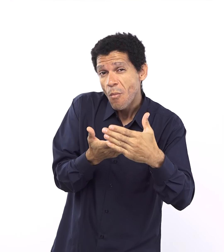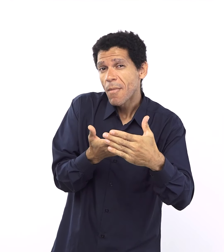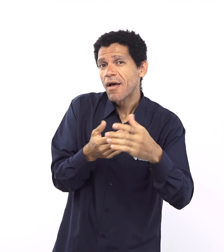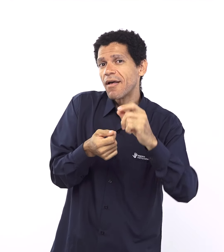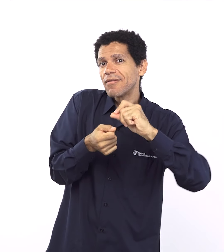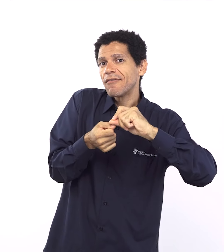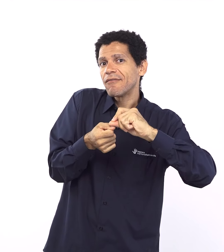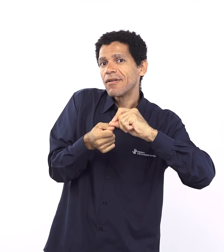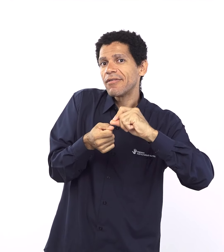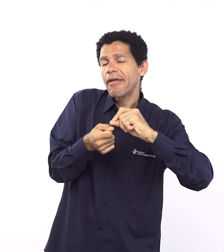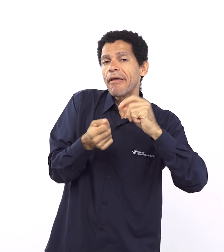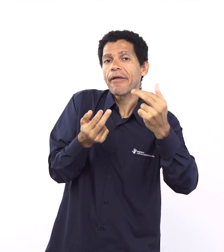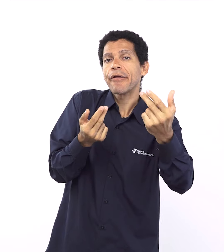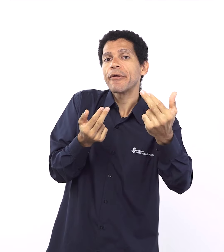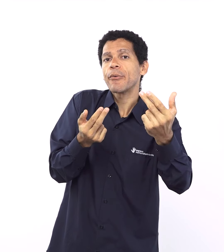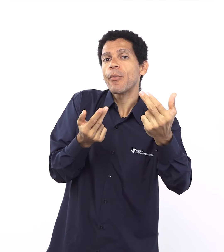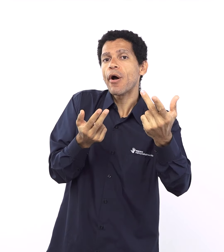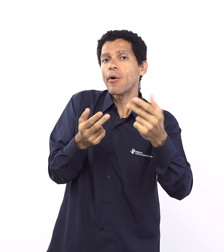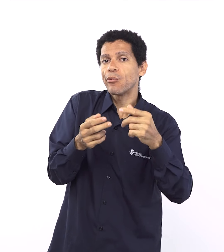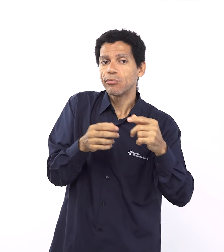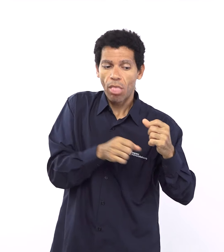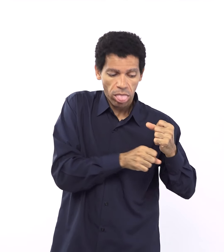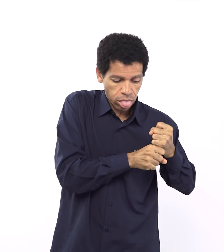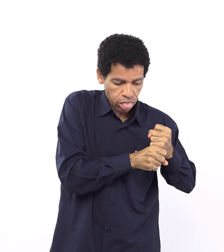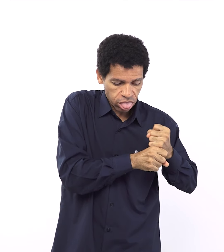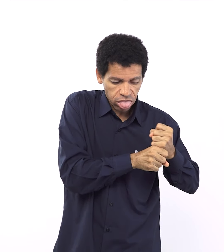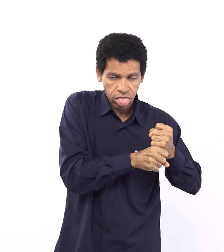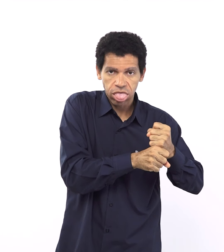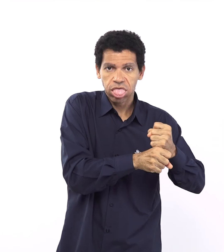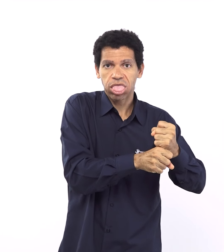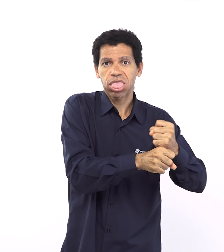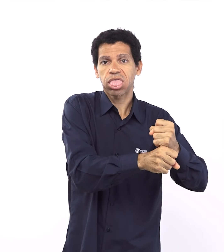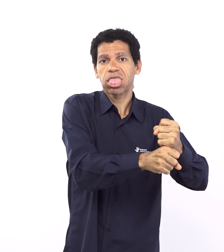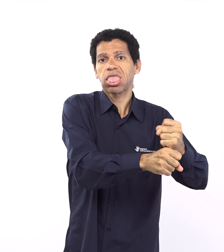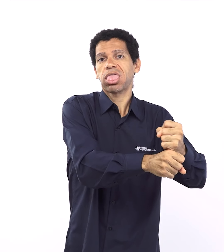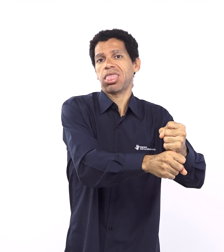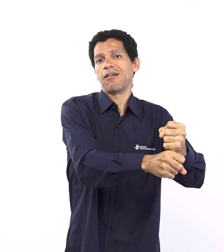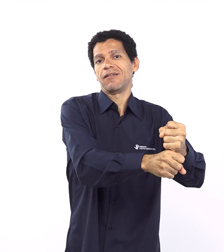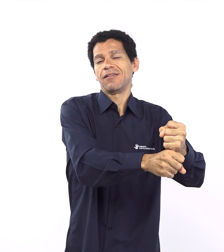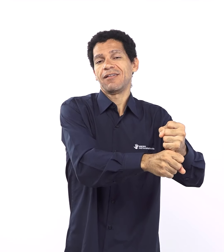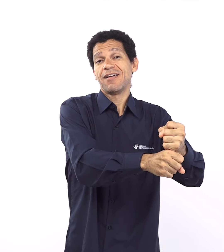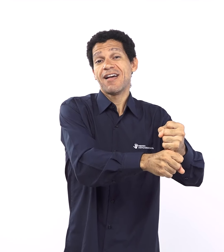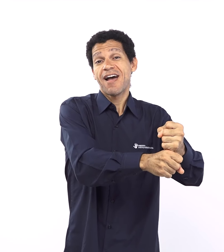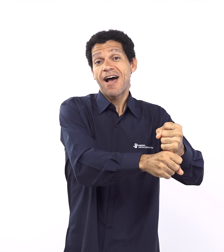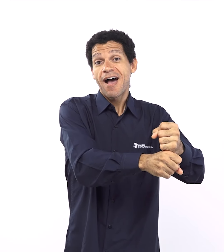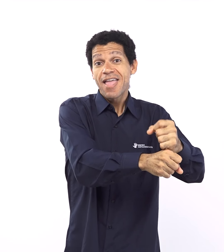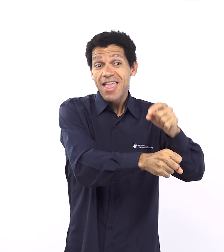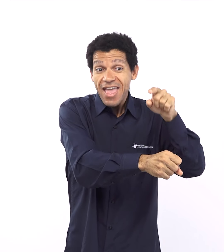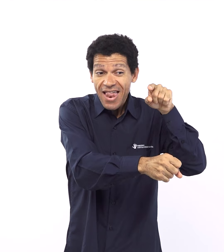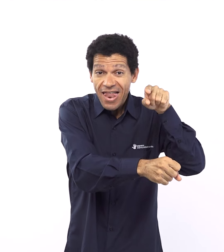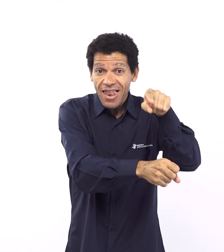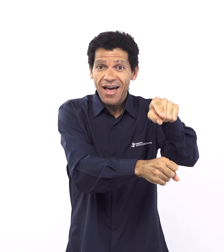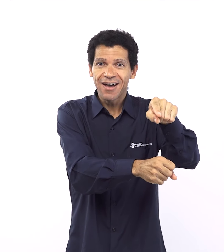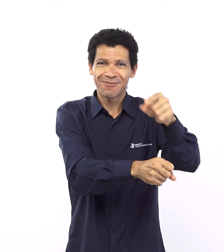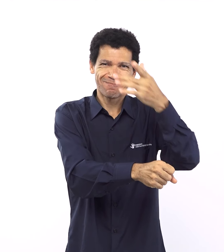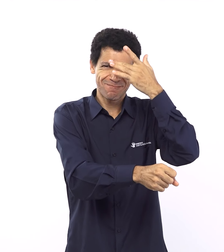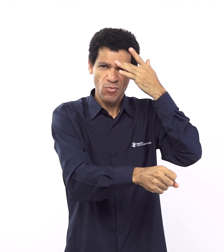começam a aclamar por socorro de Deus porque eles estão sendo oprimidos. Então, há um